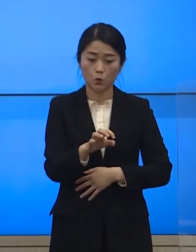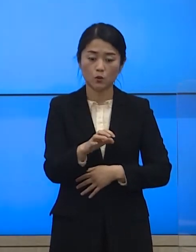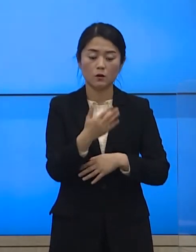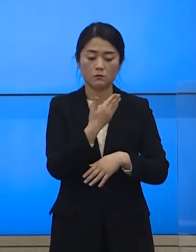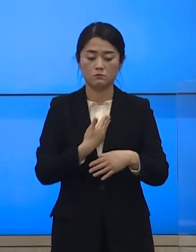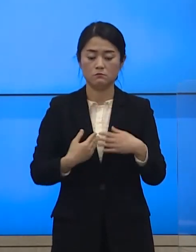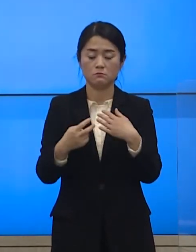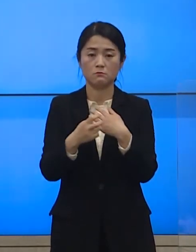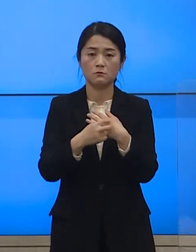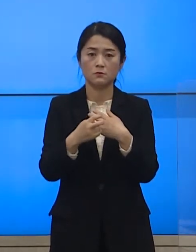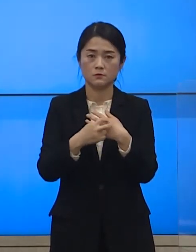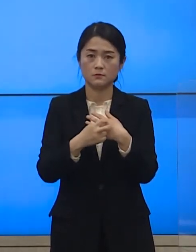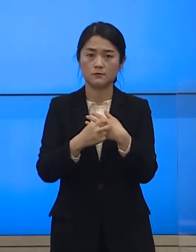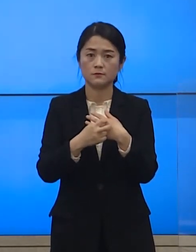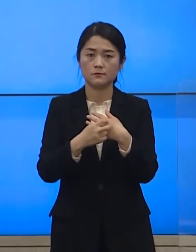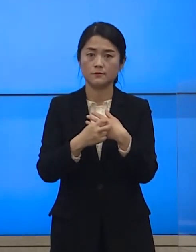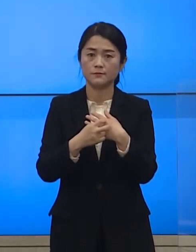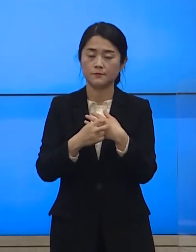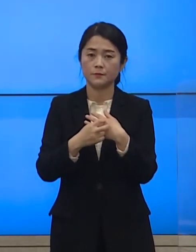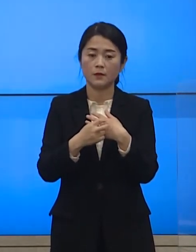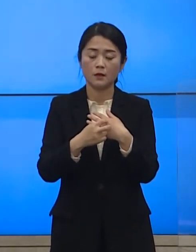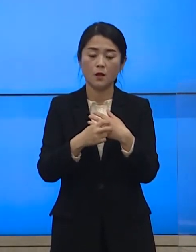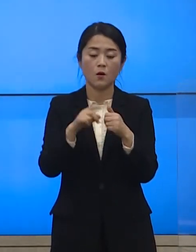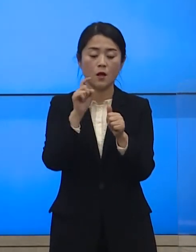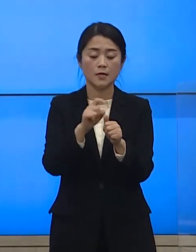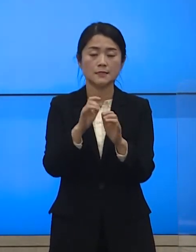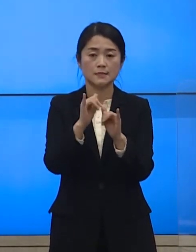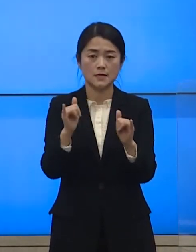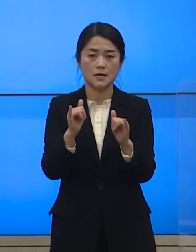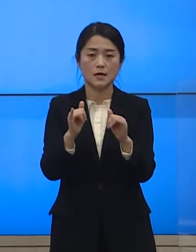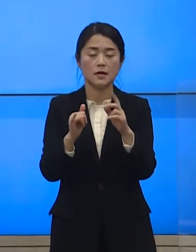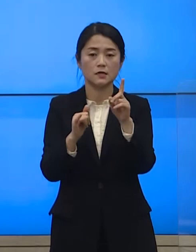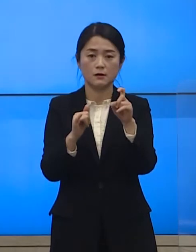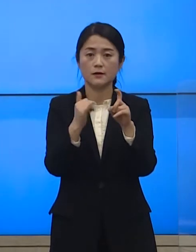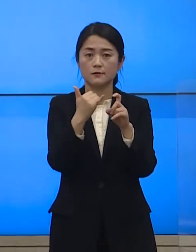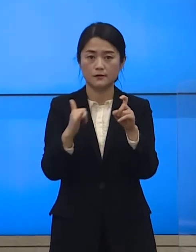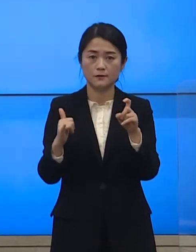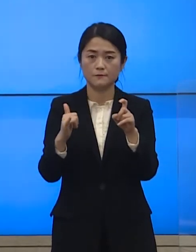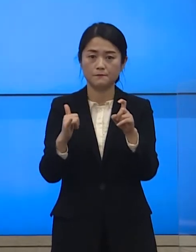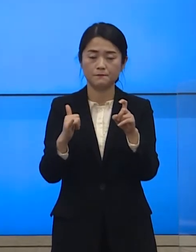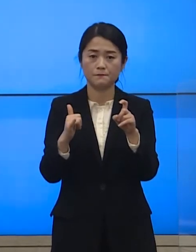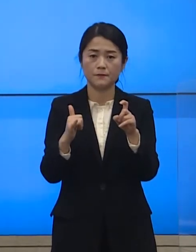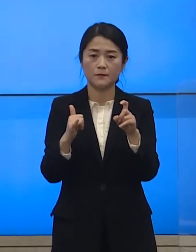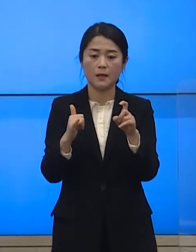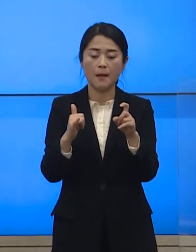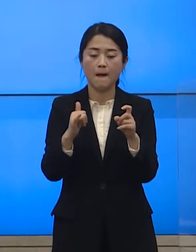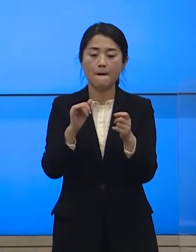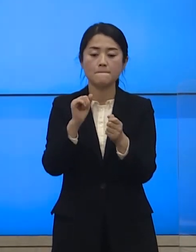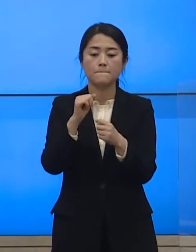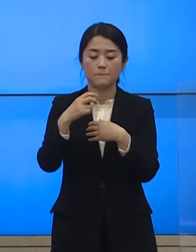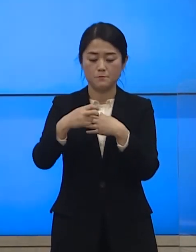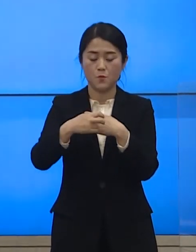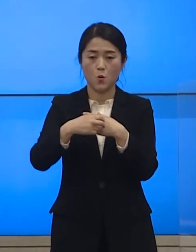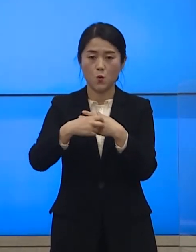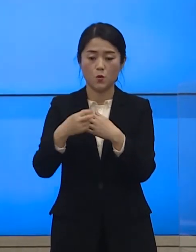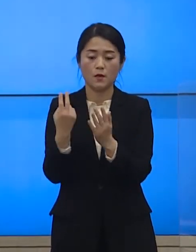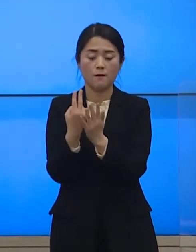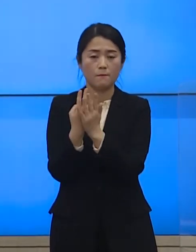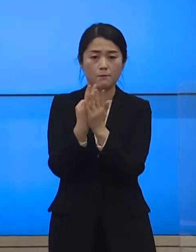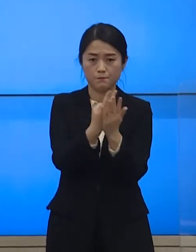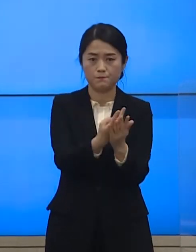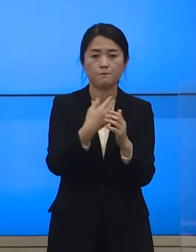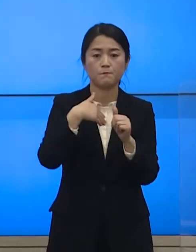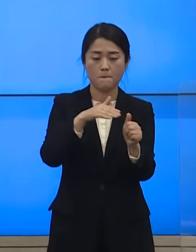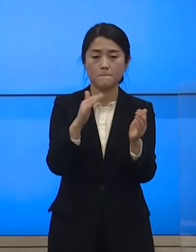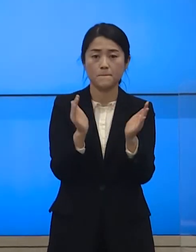보건소선별진료소에서 확진받은 11명은 감염병 전담병원에 이송하였으며